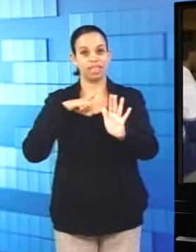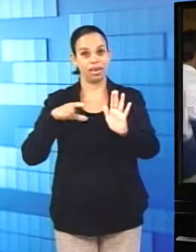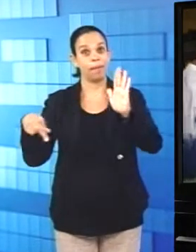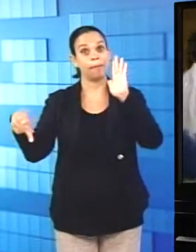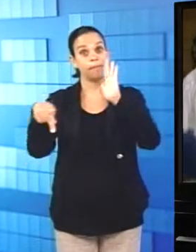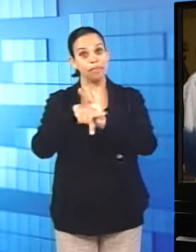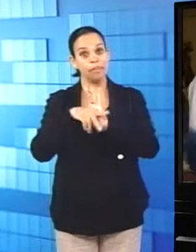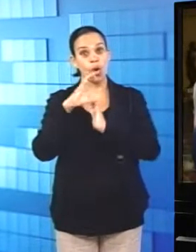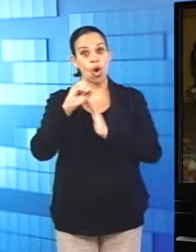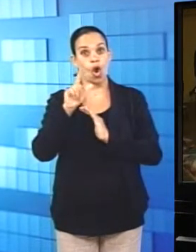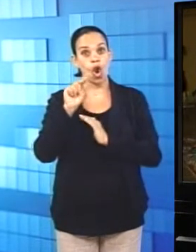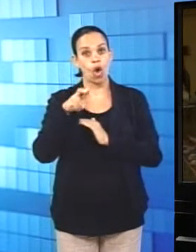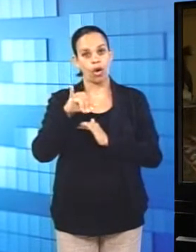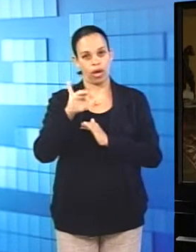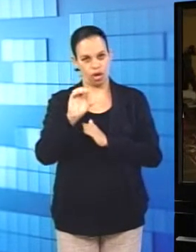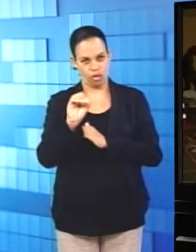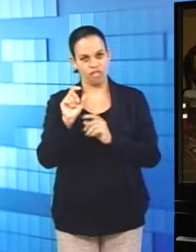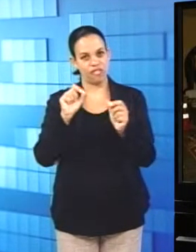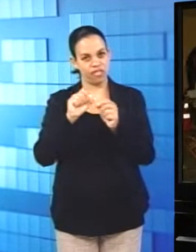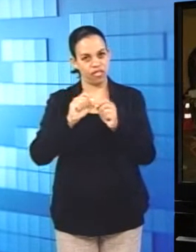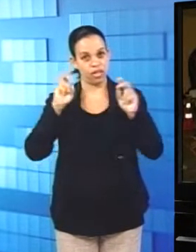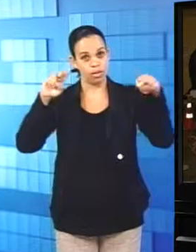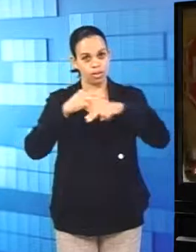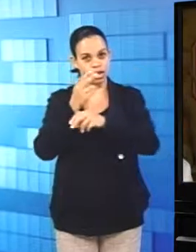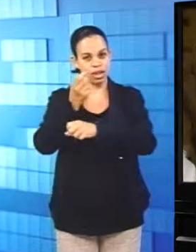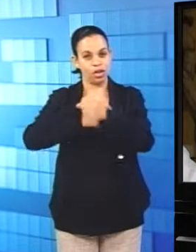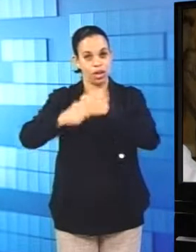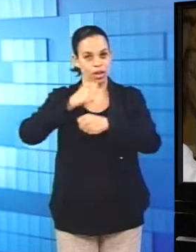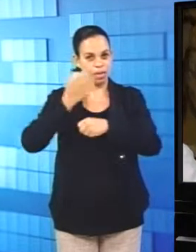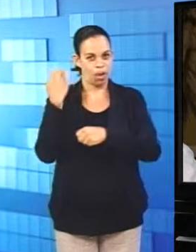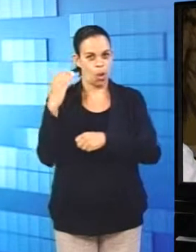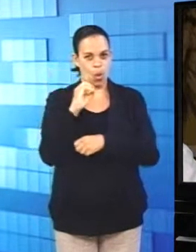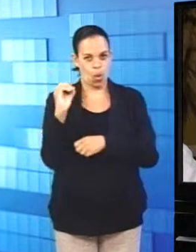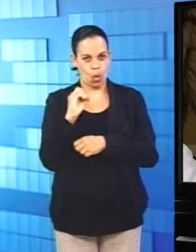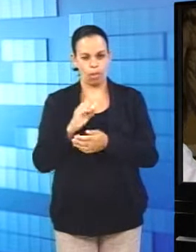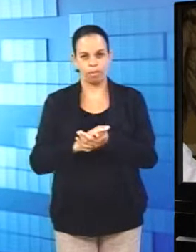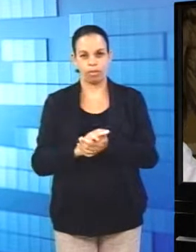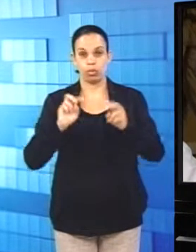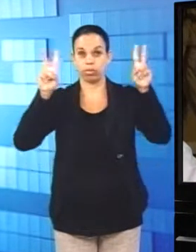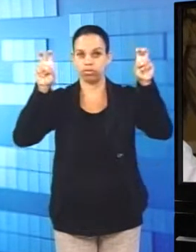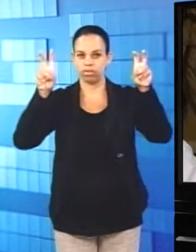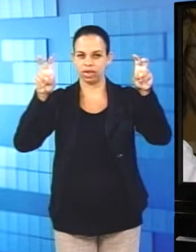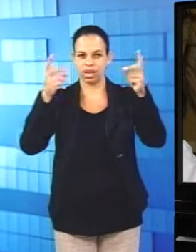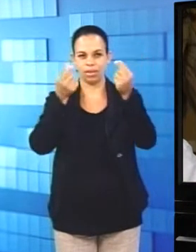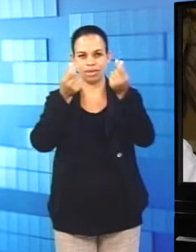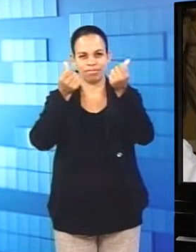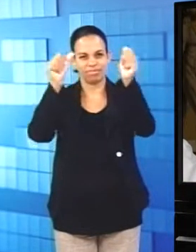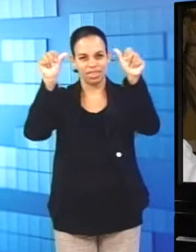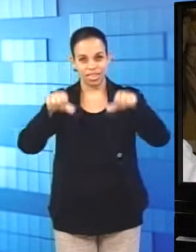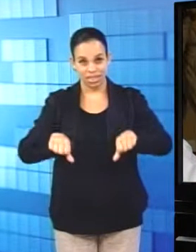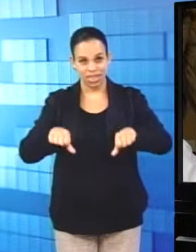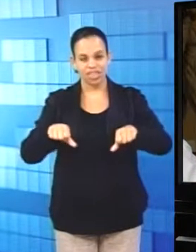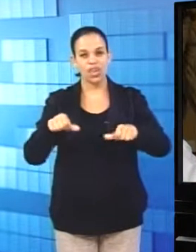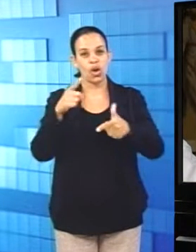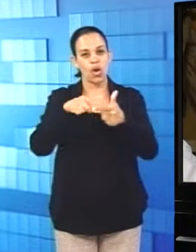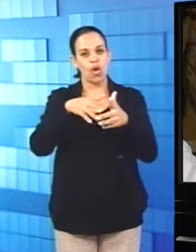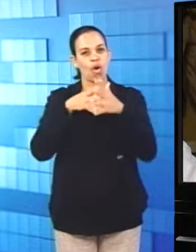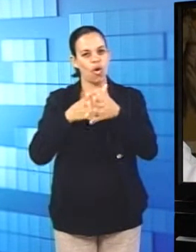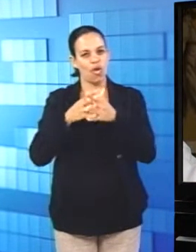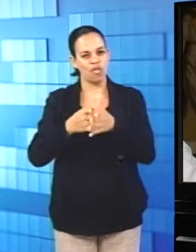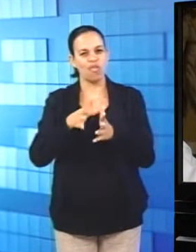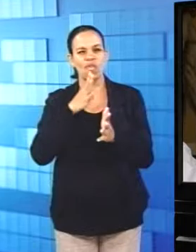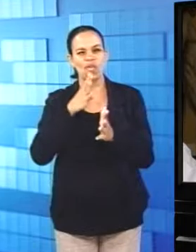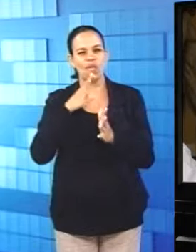colóquio realizado pela UESB em outubro do ano passado. O tema, né, Crises, Conflitos e Conhecimento no Mundo